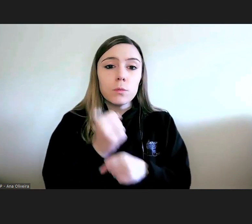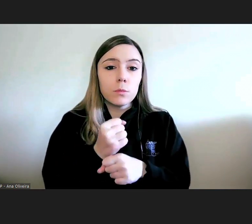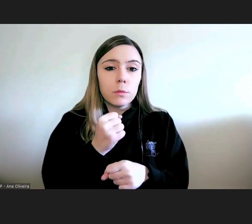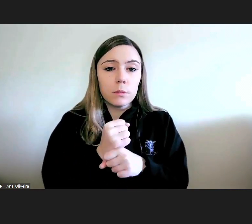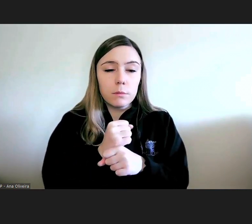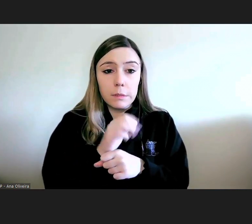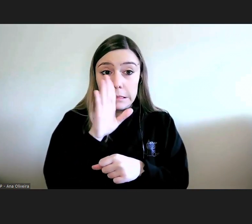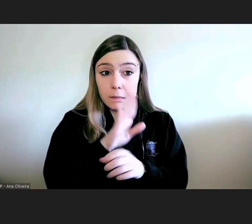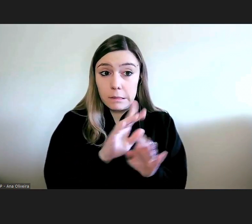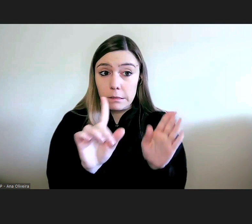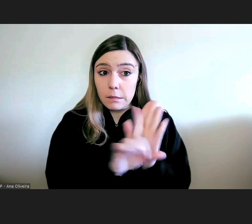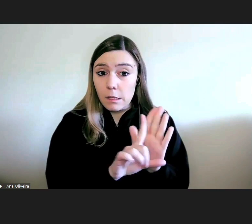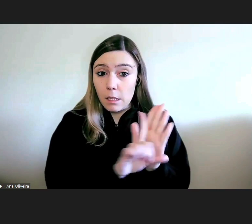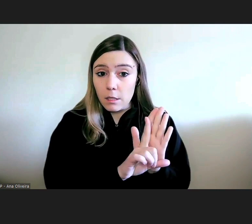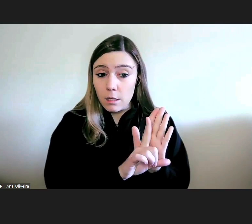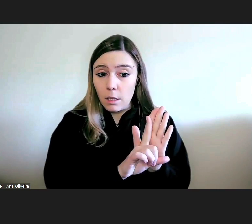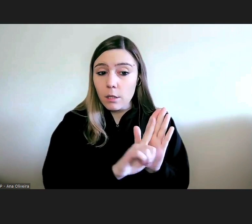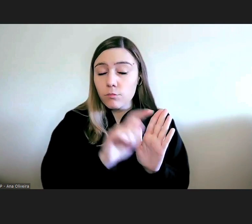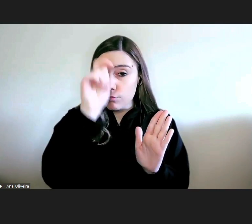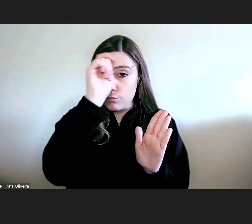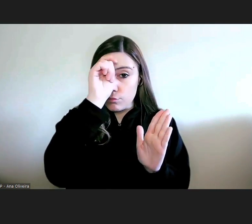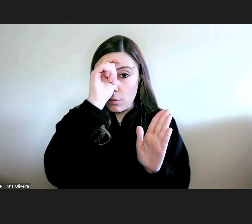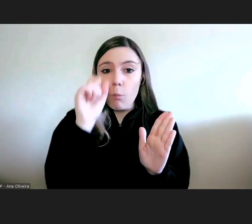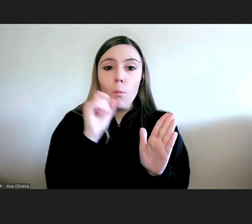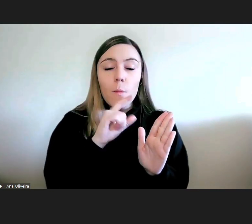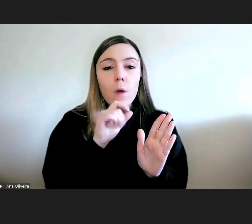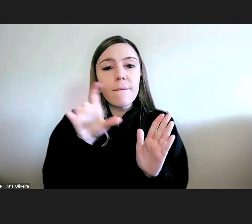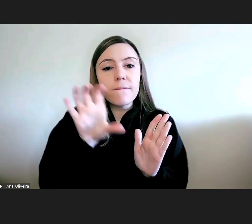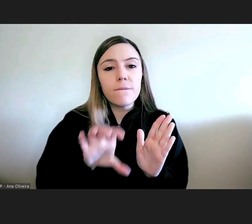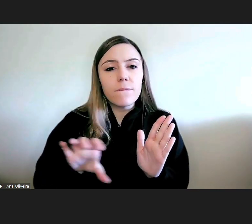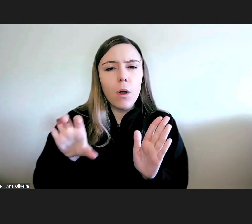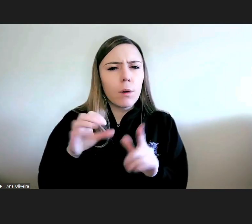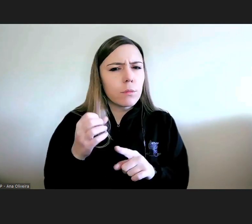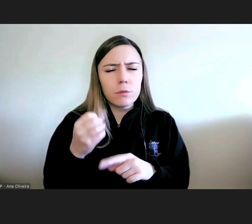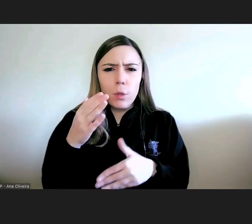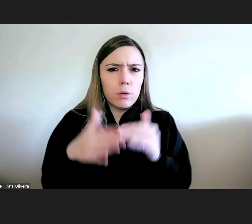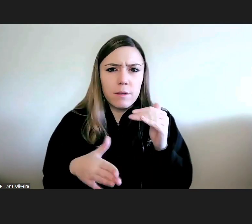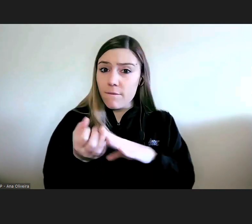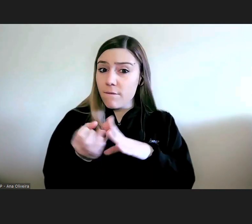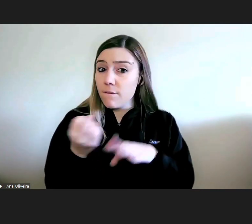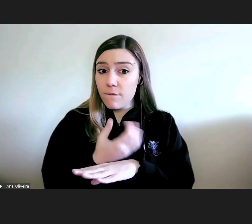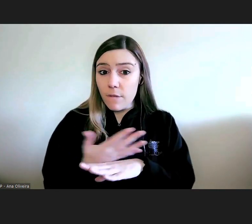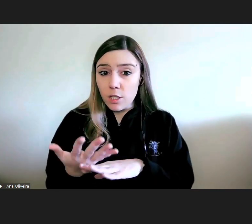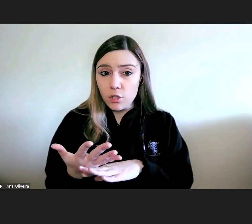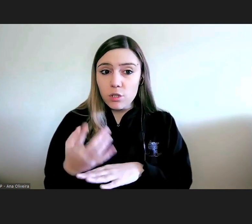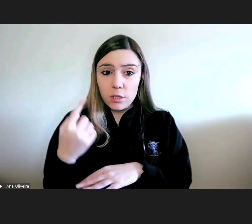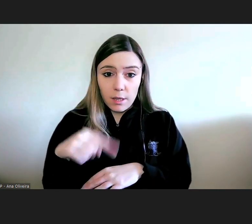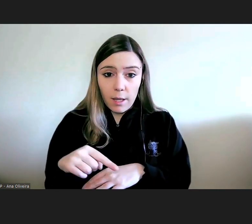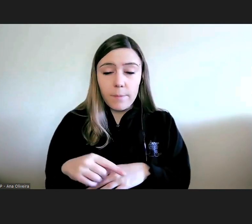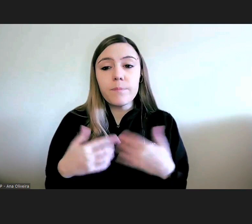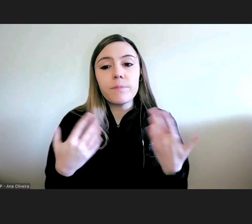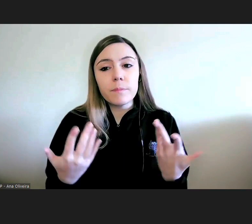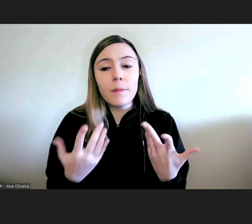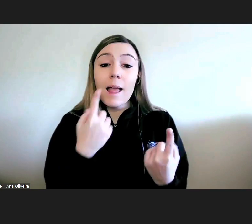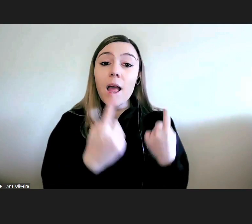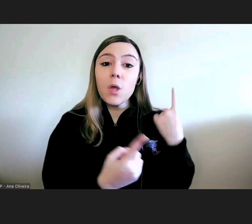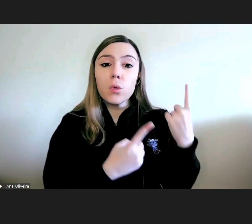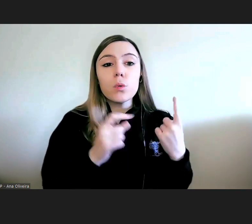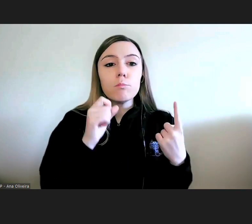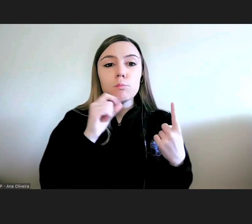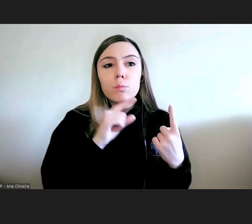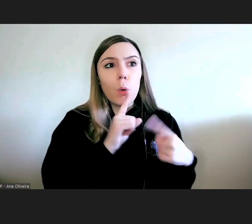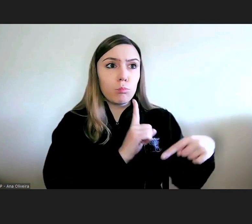pode comportar várias maneiras de se concretizar e que umas podem ser mais